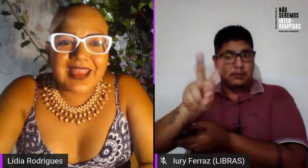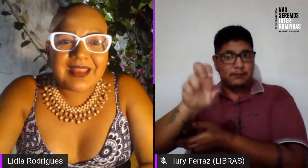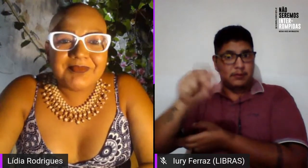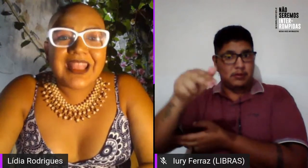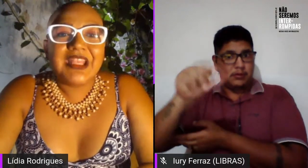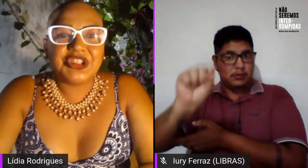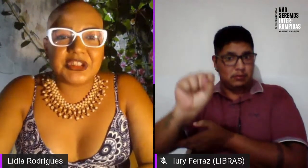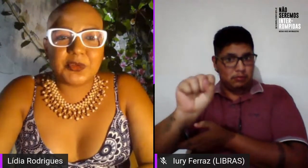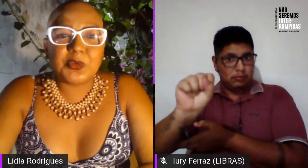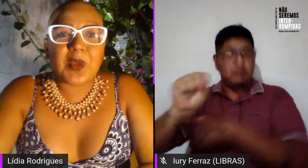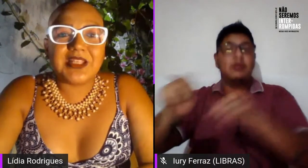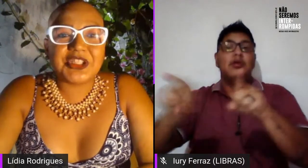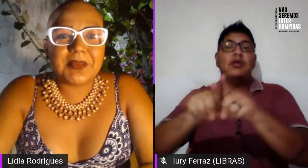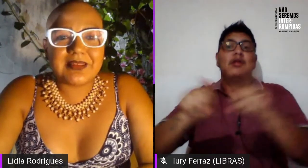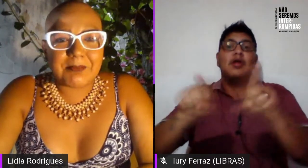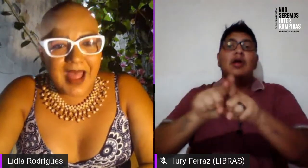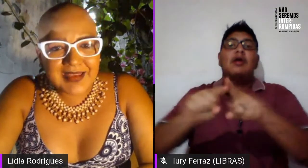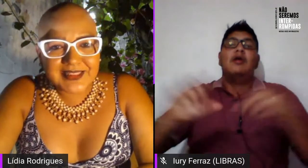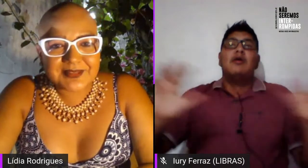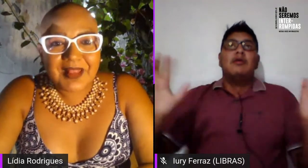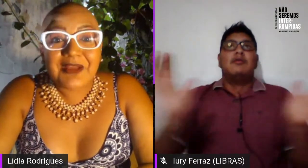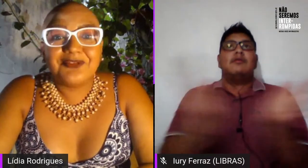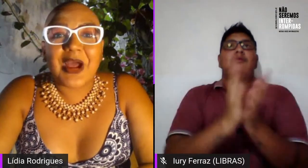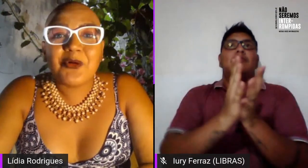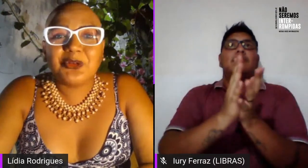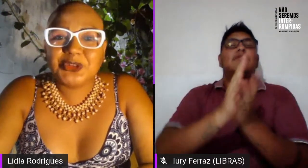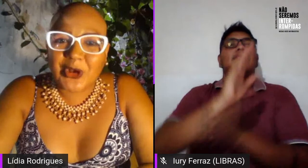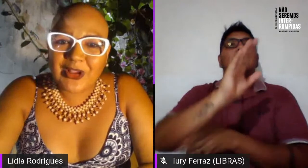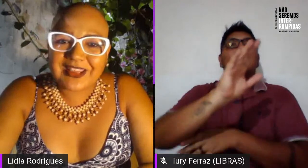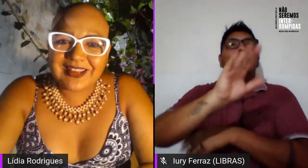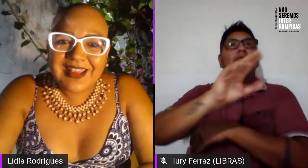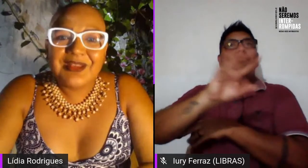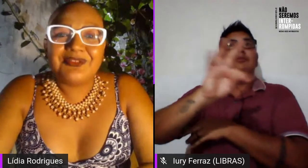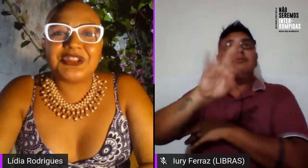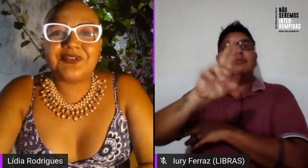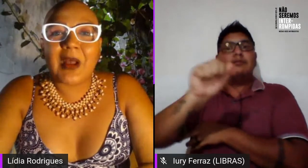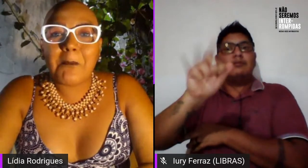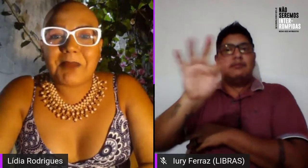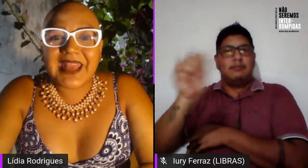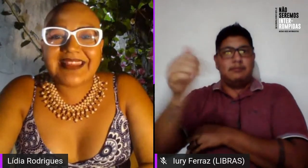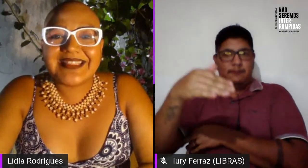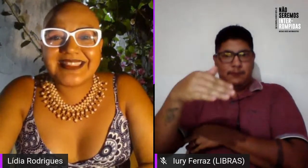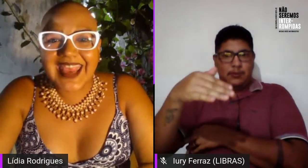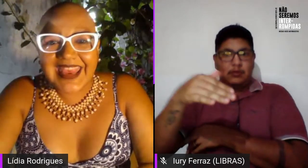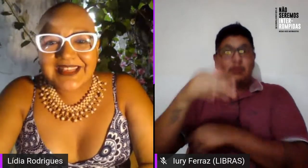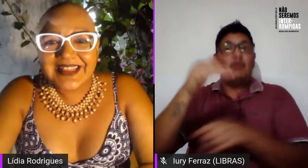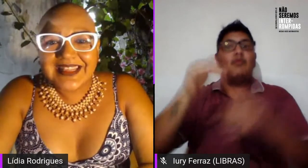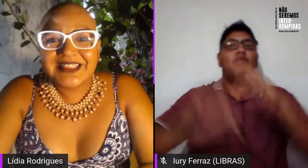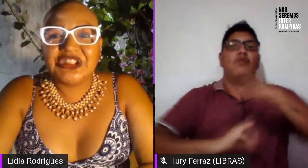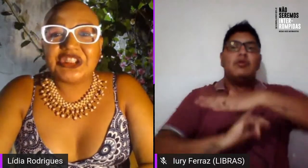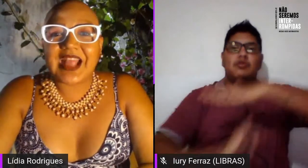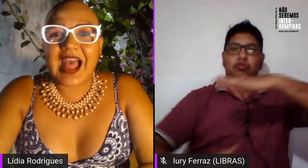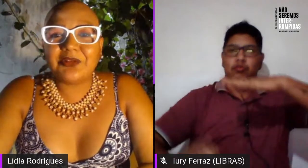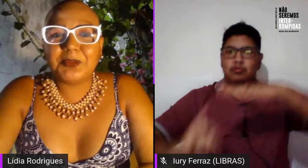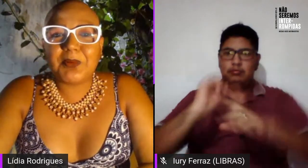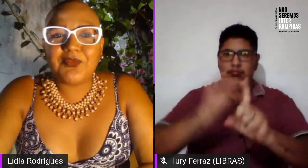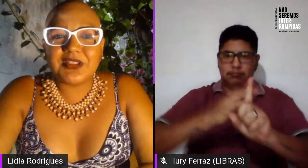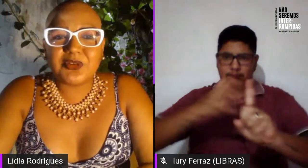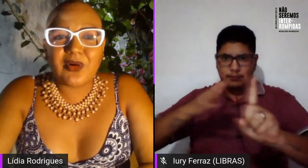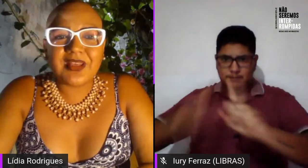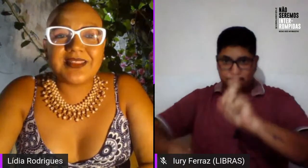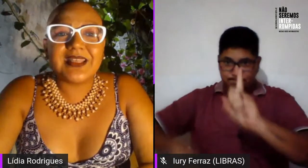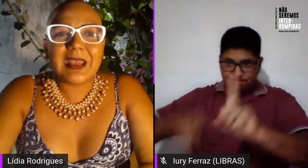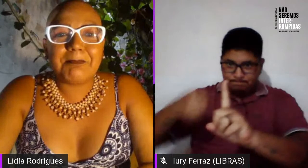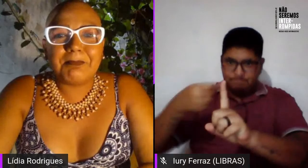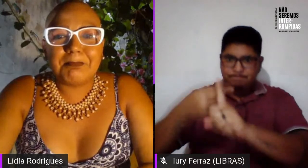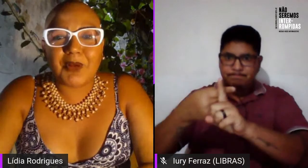LGBT, Instituto LGBT+, Velcro Choque, Festival Preta Sei, Sindicato de